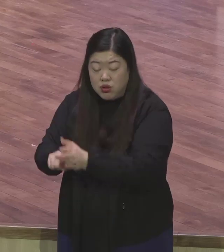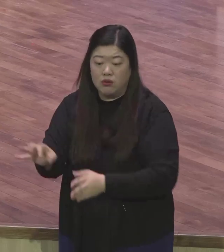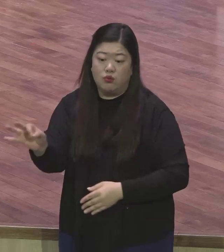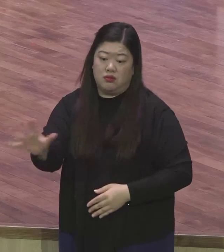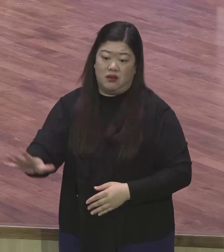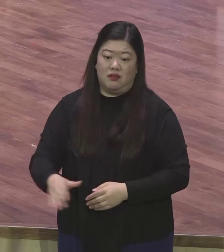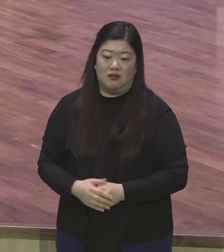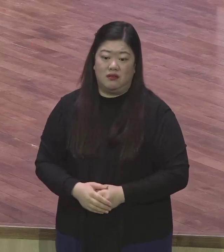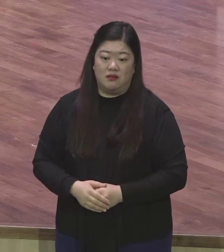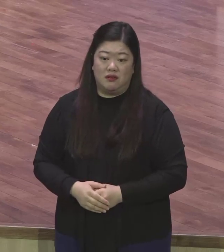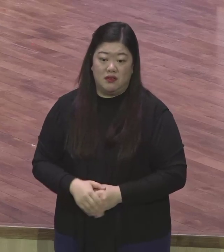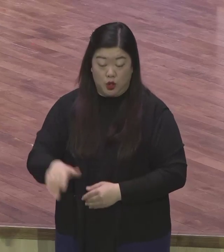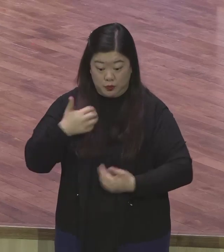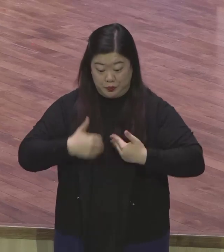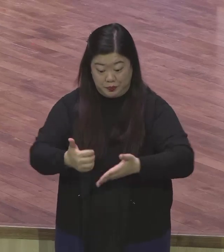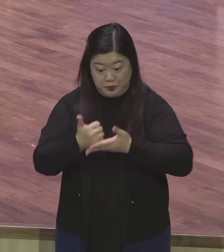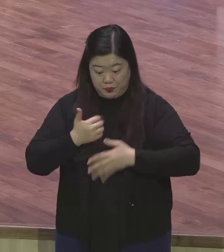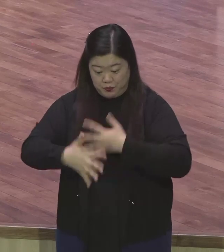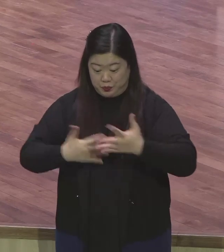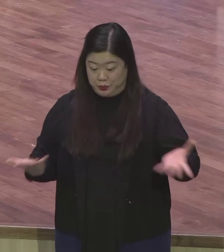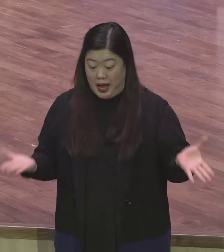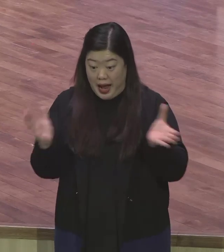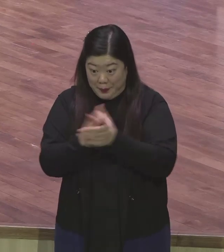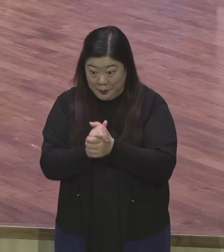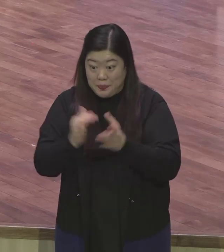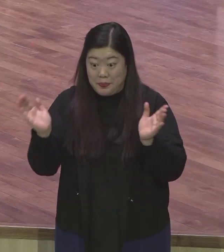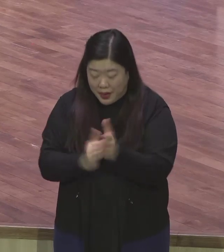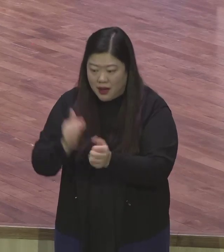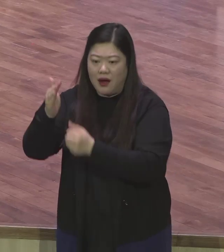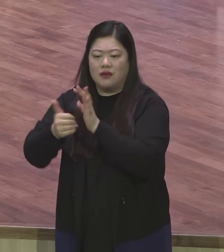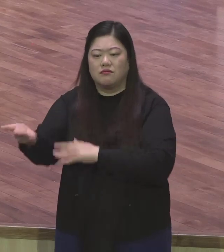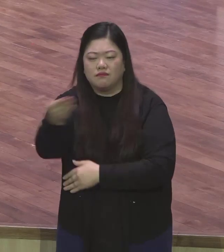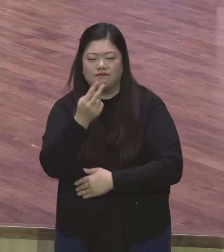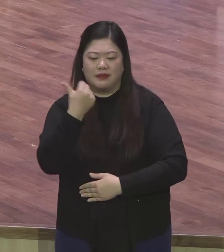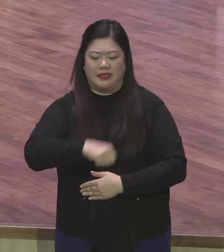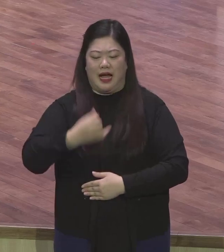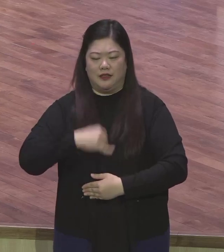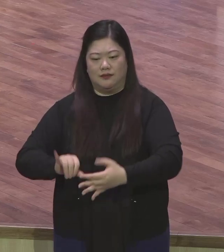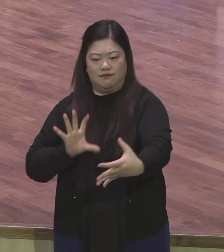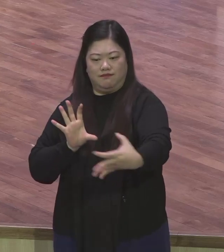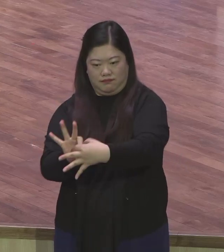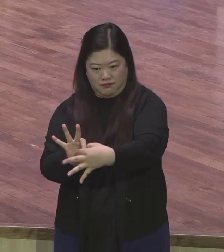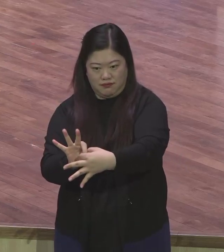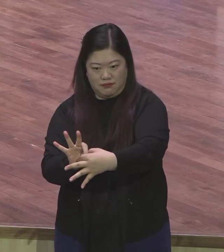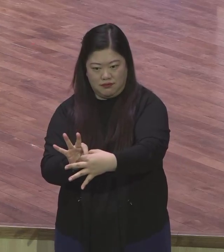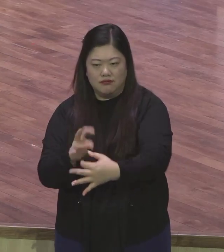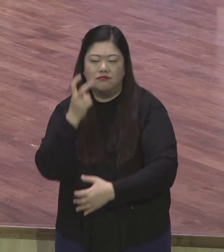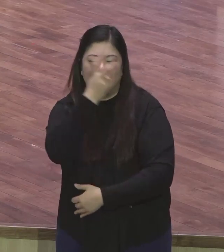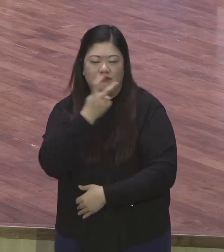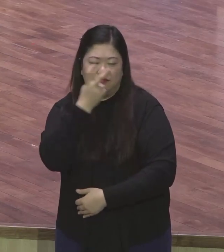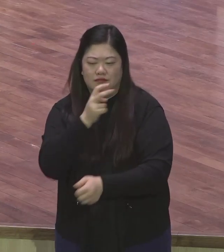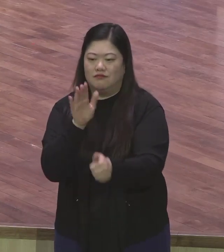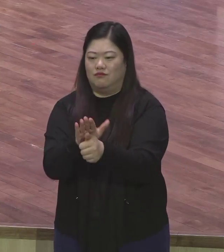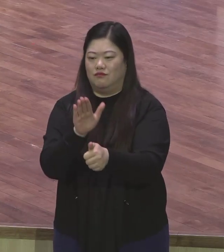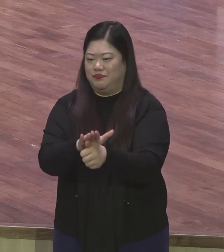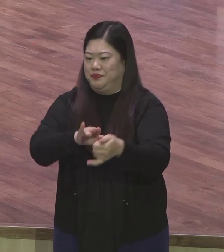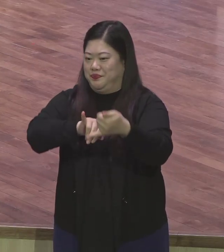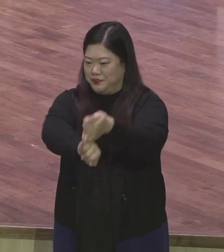여러분 지켜주시고 보호하시고 지키시면서 여러분은 하나님의 자녀로서 이제는 이제는 이제 하나님의 자녀로서 이제